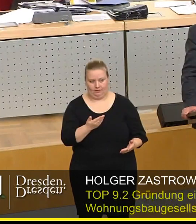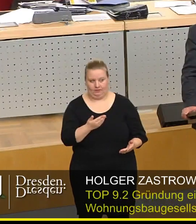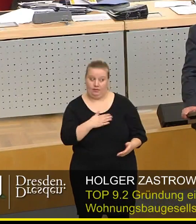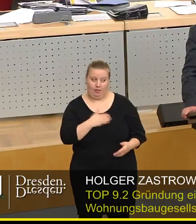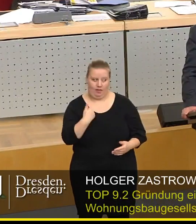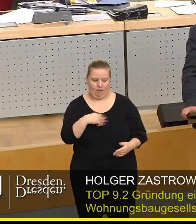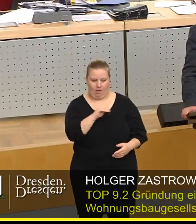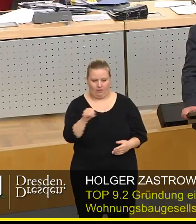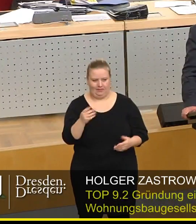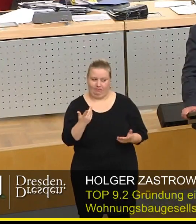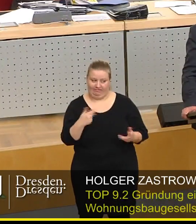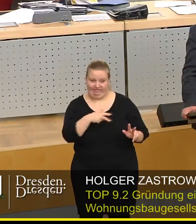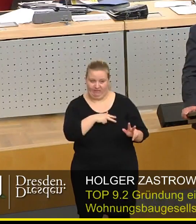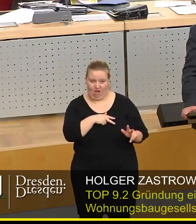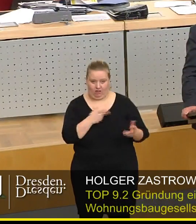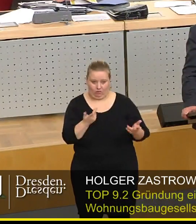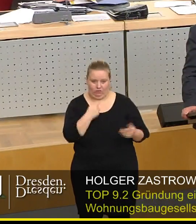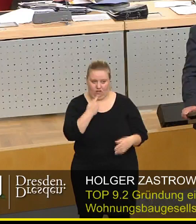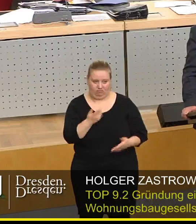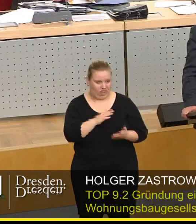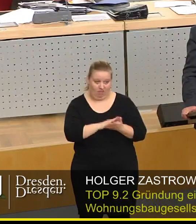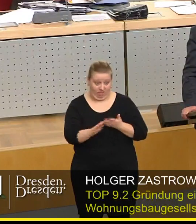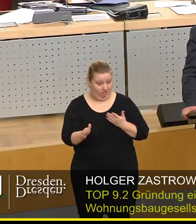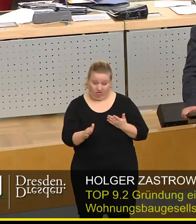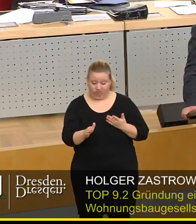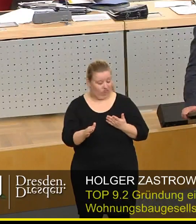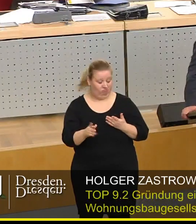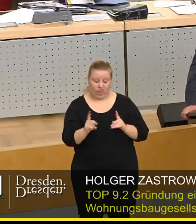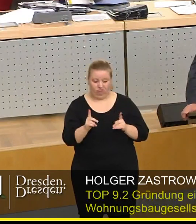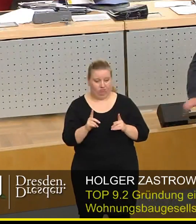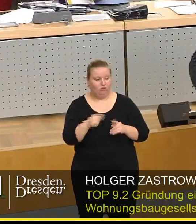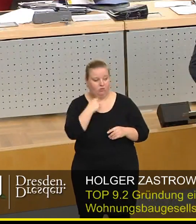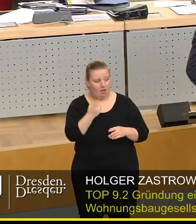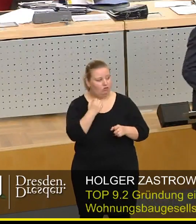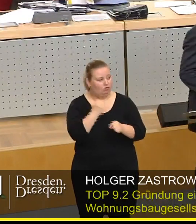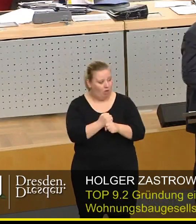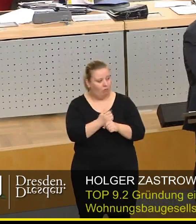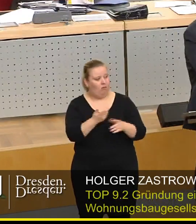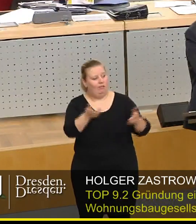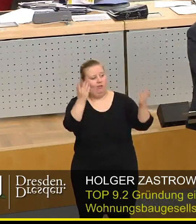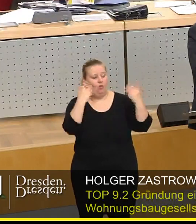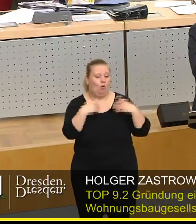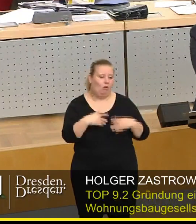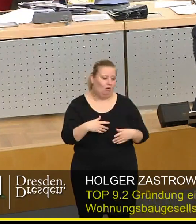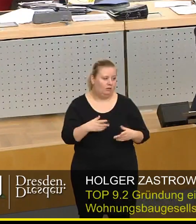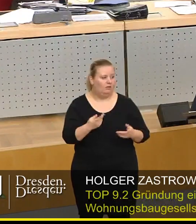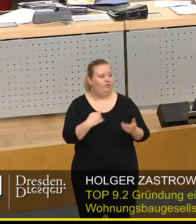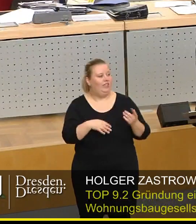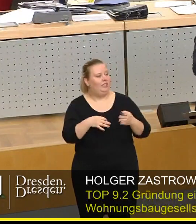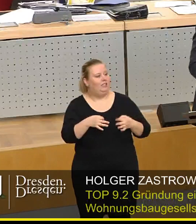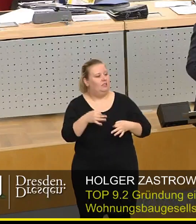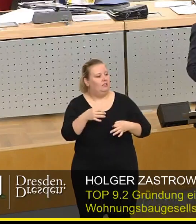lieber Herr Matti, es ist ganz so leicht, wie Sie es gesagt haben, ist das nicht. Sie verurteilen doch immer diejenigen, die irgendwo die